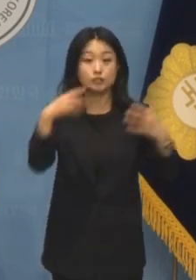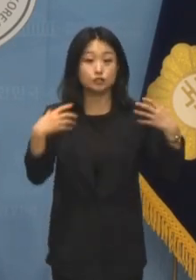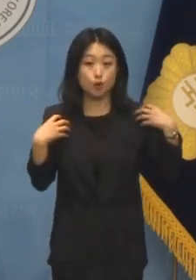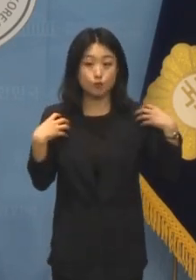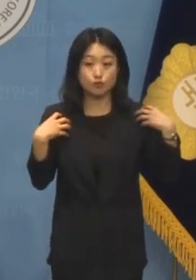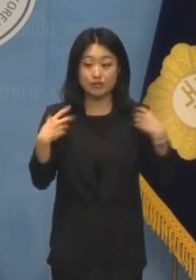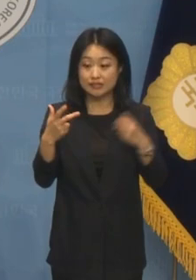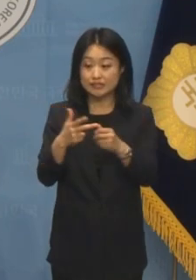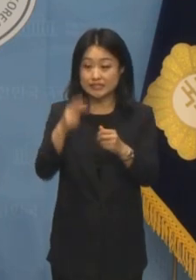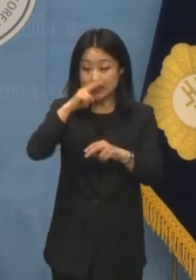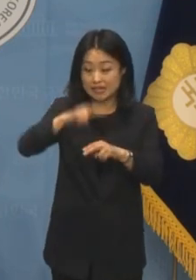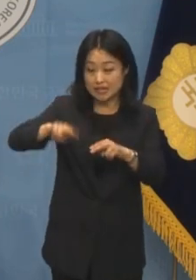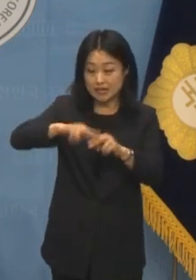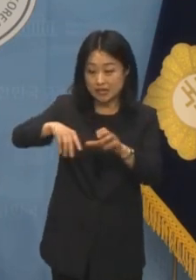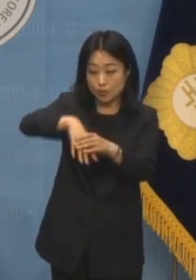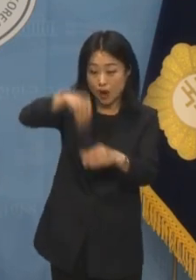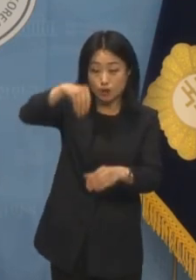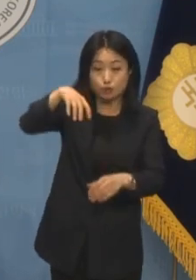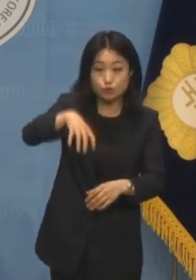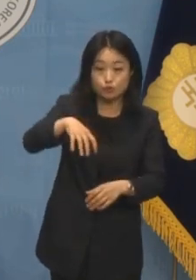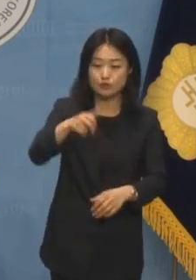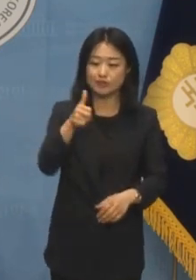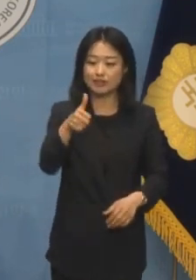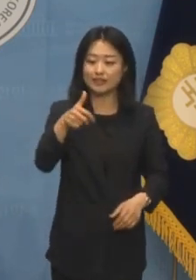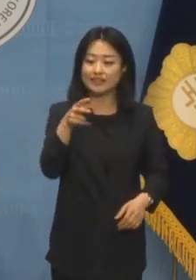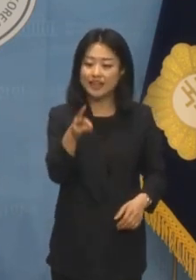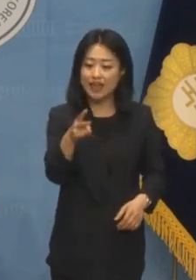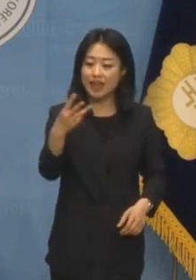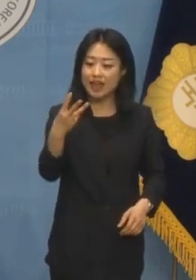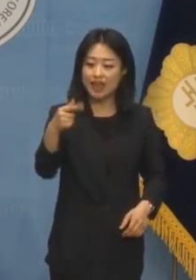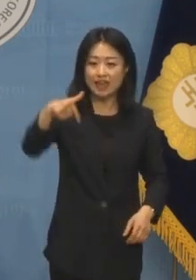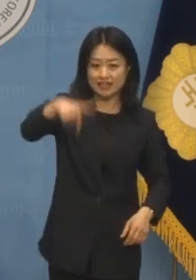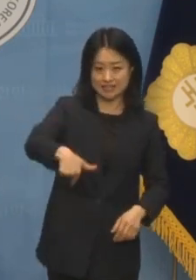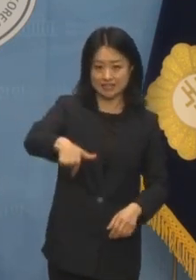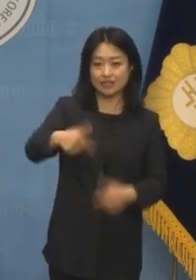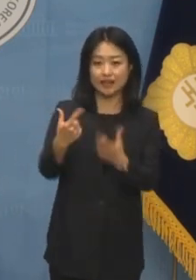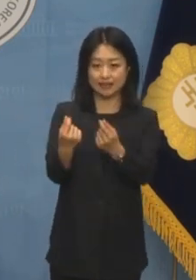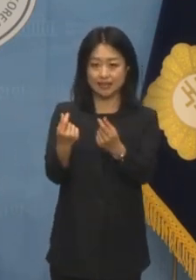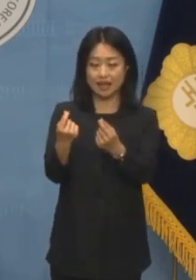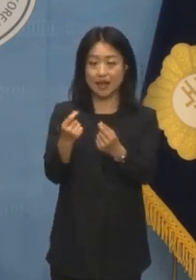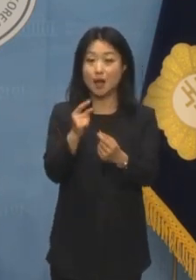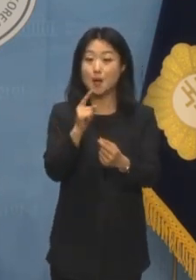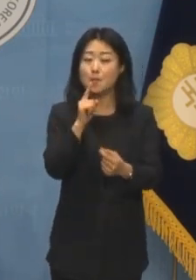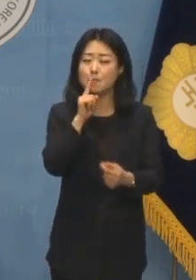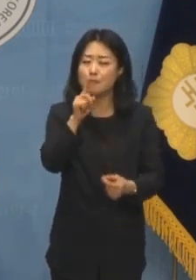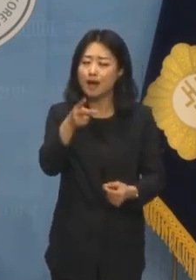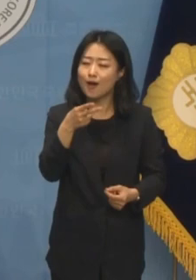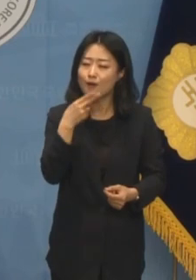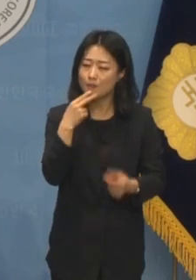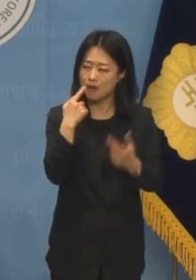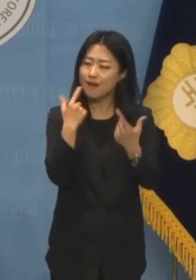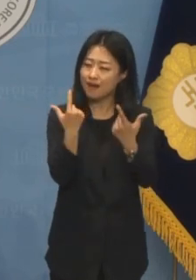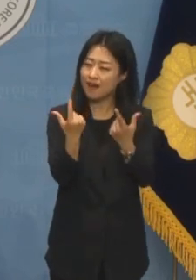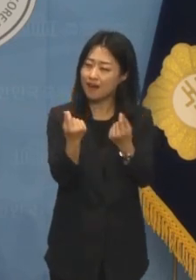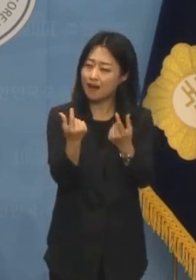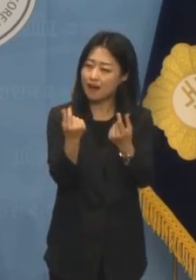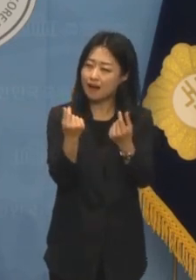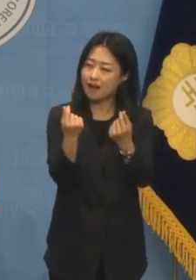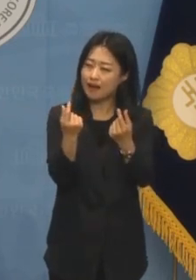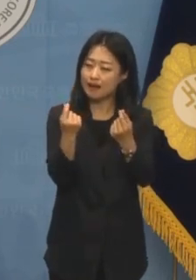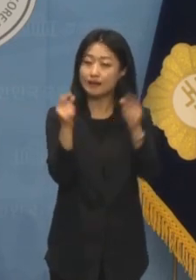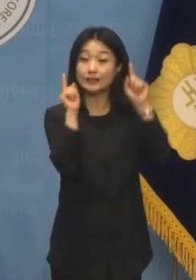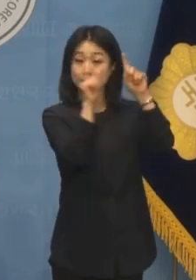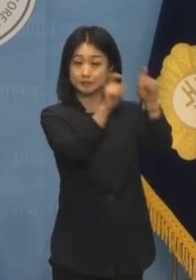7광구를 계륵으로 치부하는 듯하다 언급 자체를 자제하려는 분위기라고 합니다.